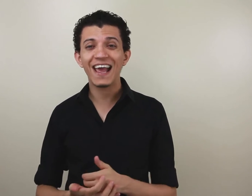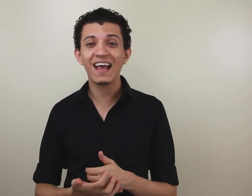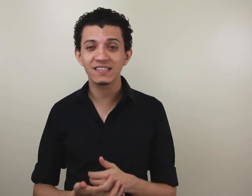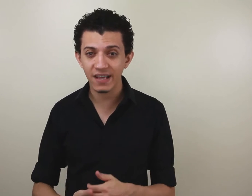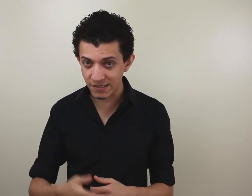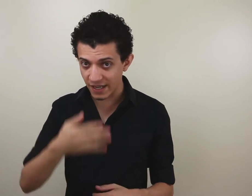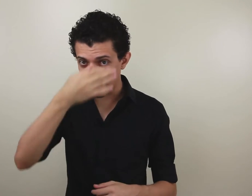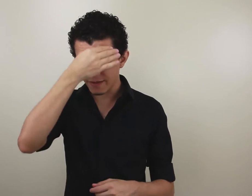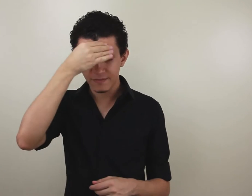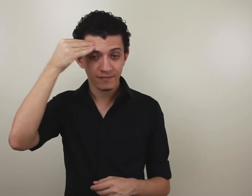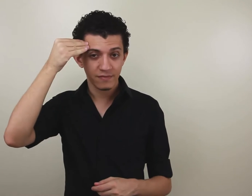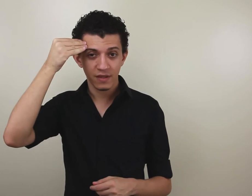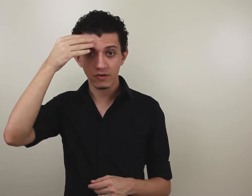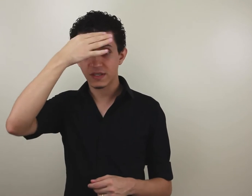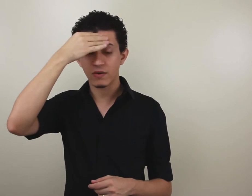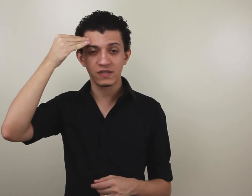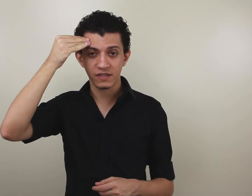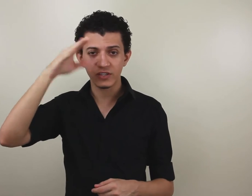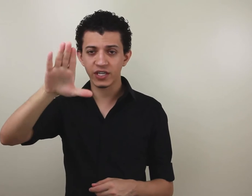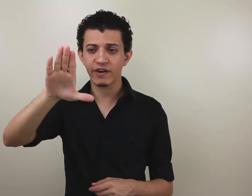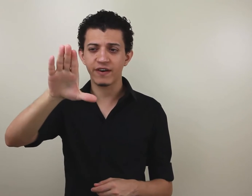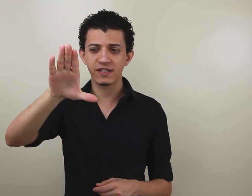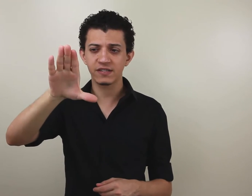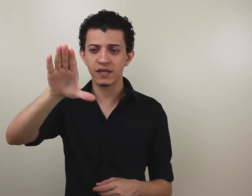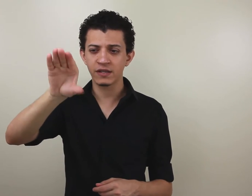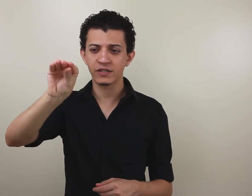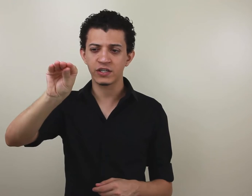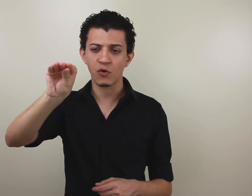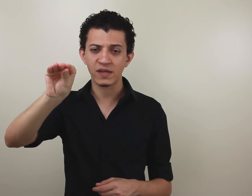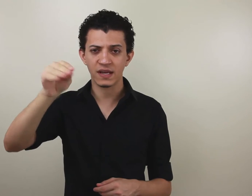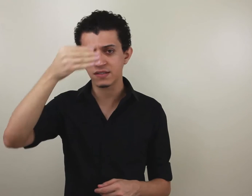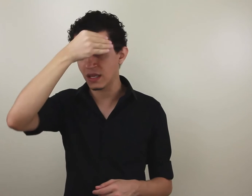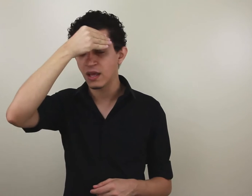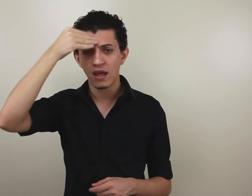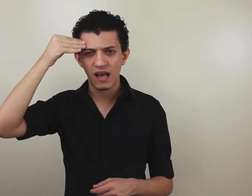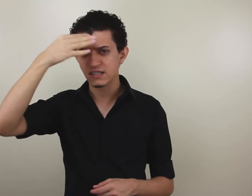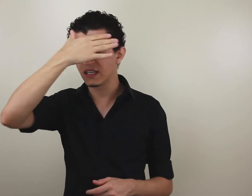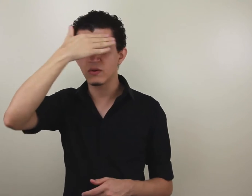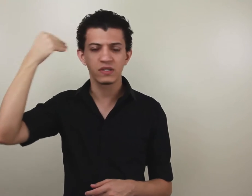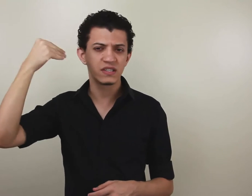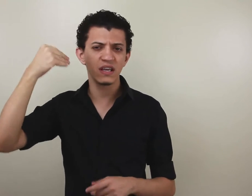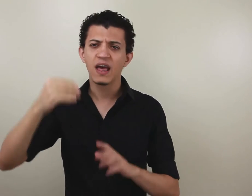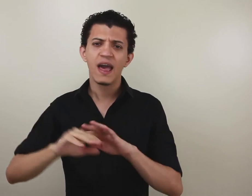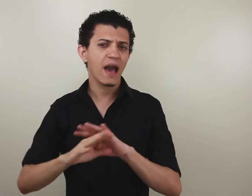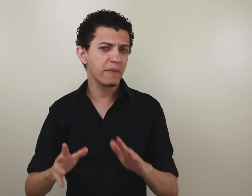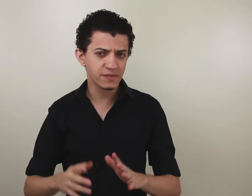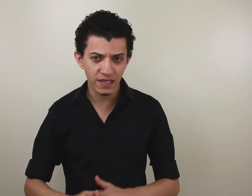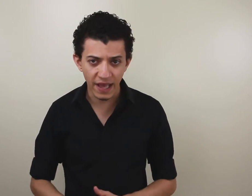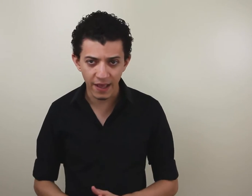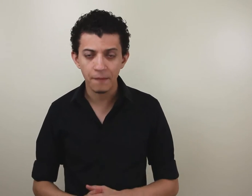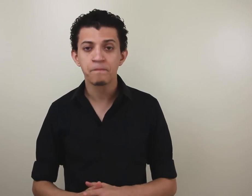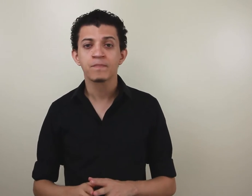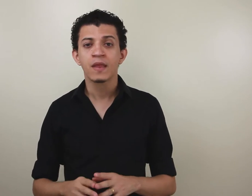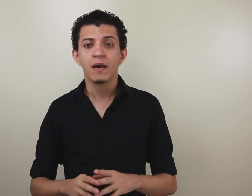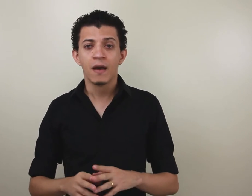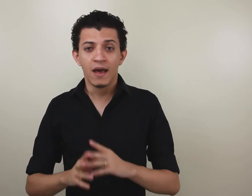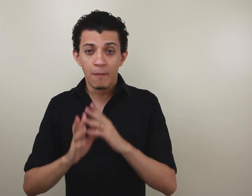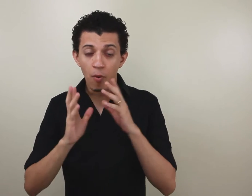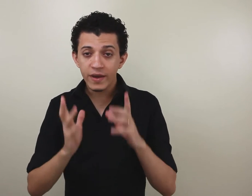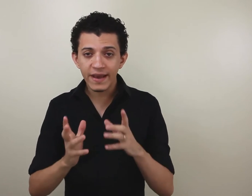esquecer. Que é o sinal assim. Tem gente que vai fazer assim, tem gente que vai começar assim, assim ou assim. É a mesma ideia. Por que